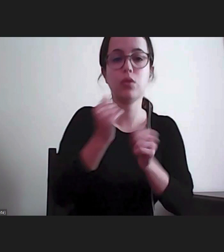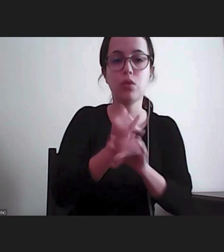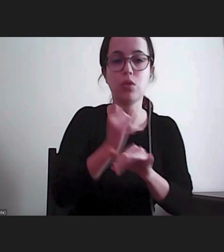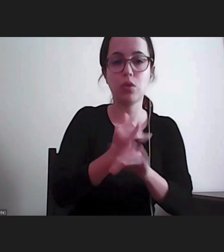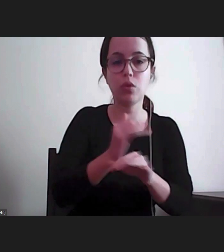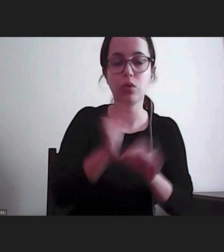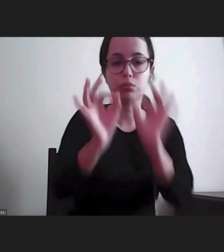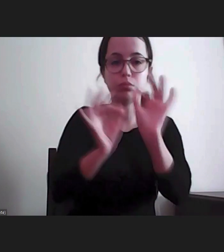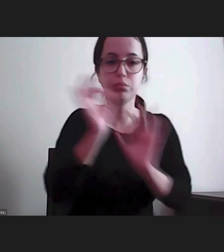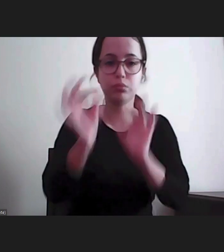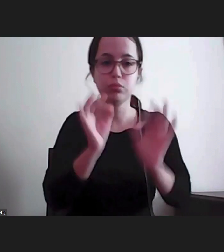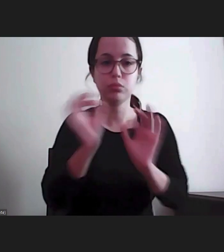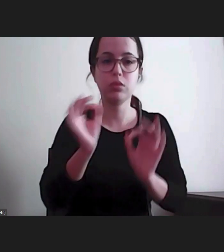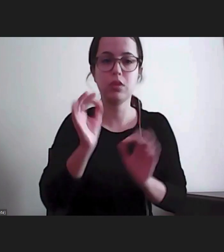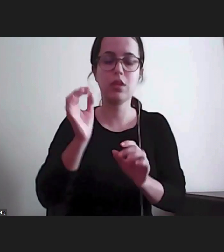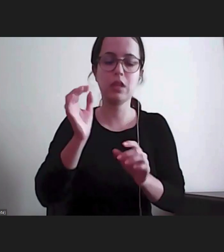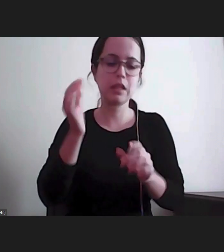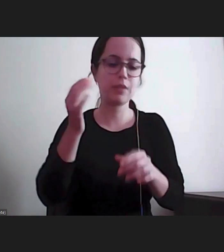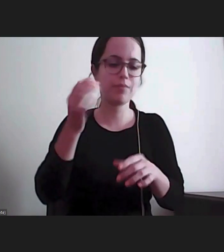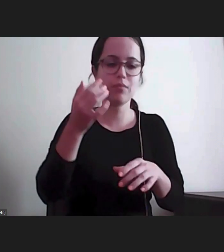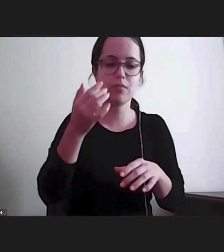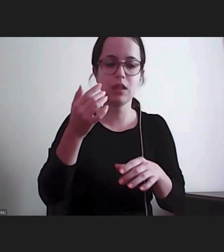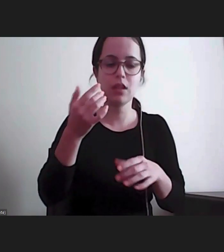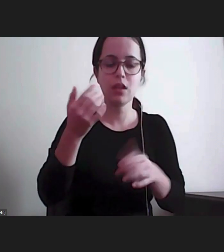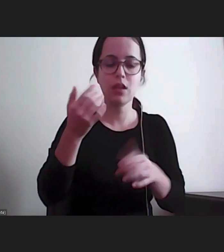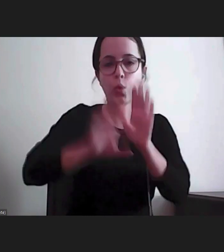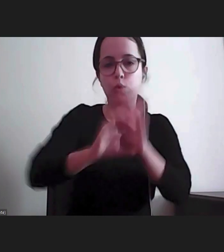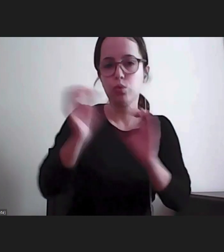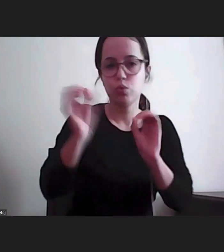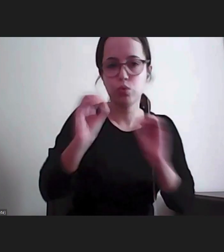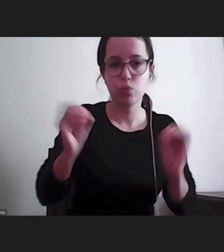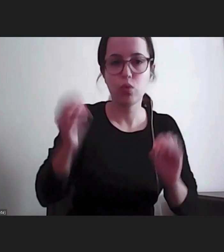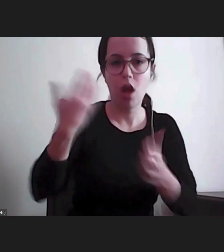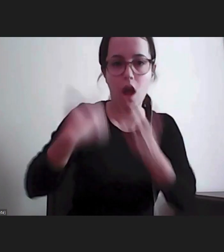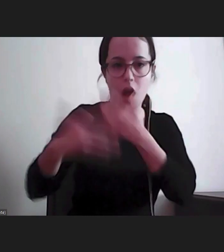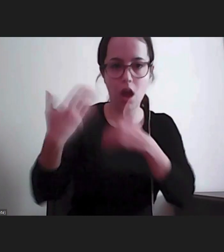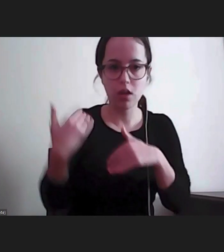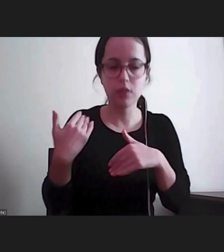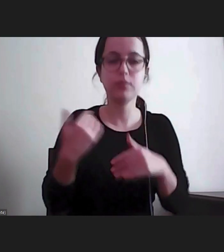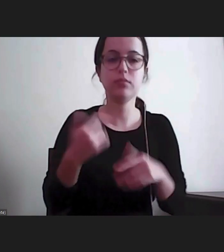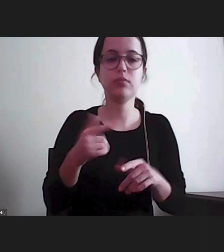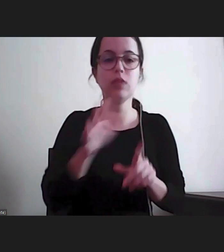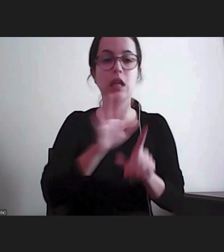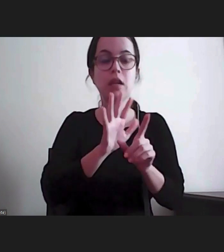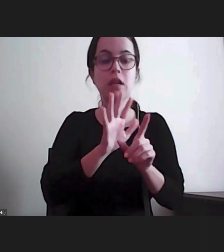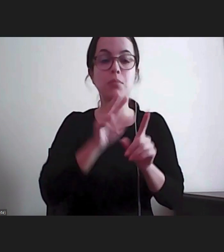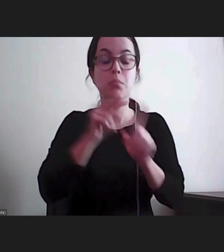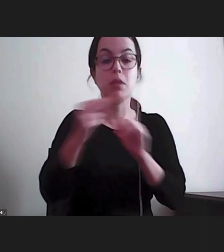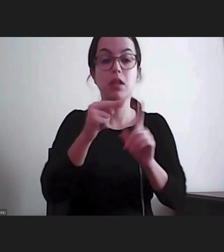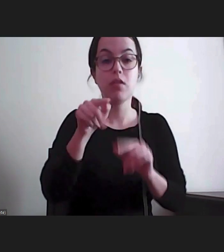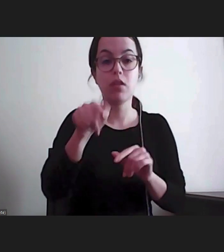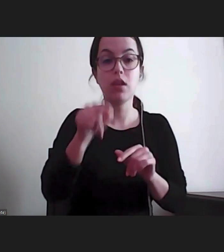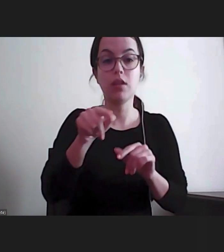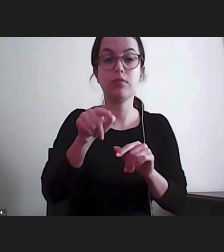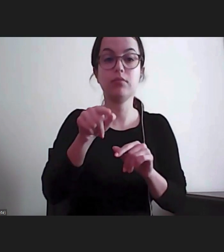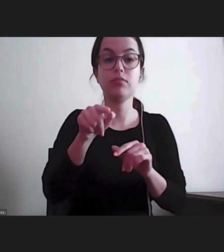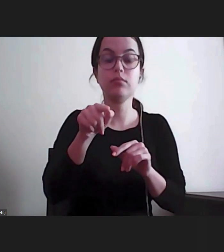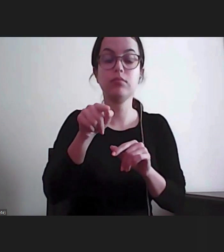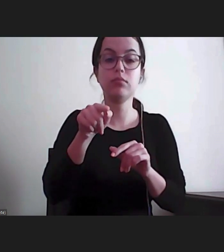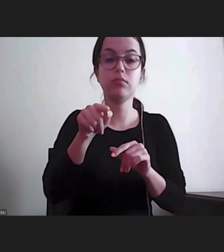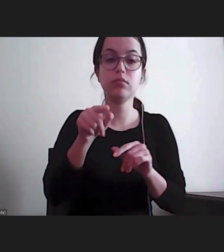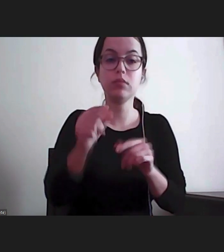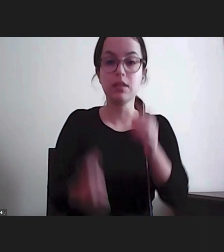Tratamentos Cruéis dos Humanos e Degradantes e, neste, no âmbito desta Convenção, prevê-se a